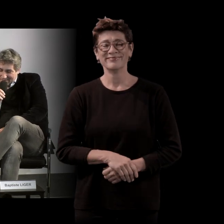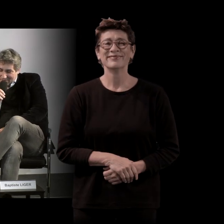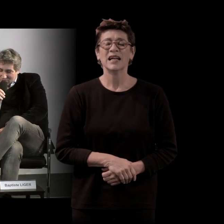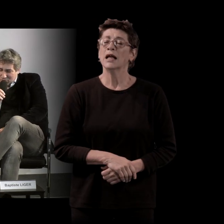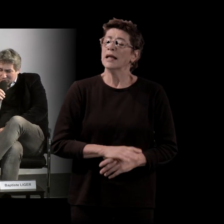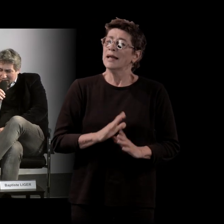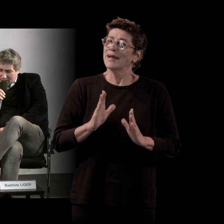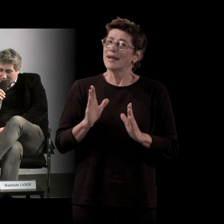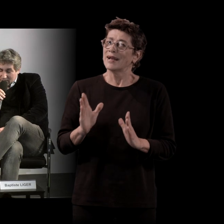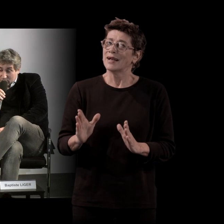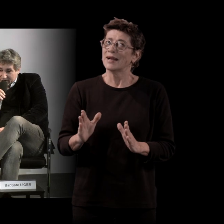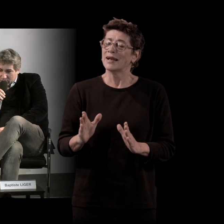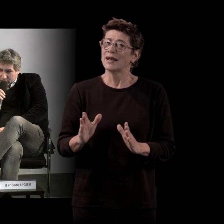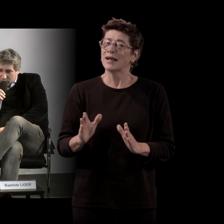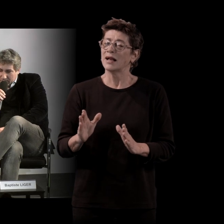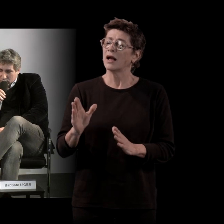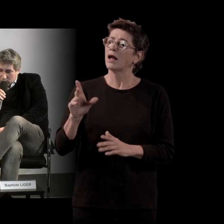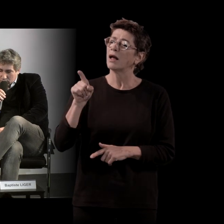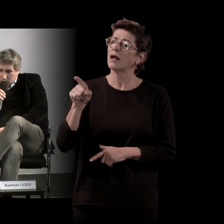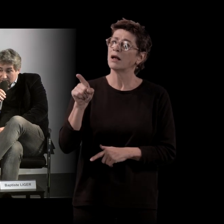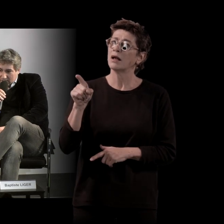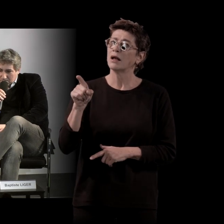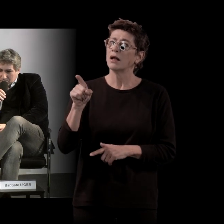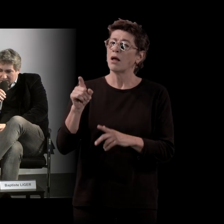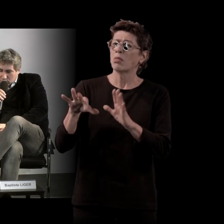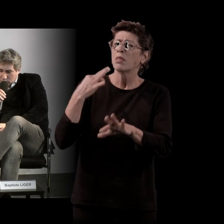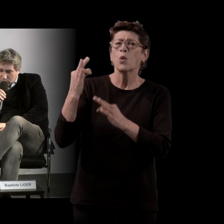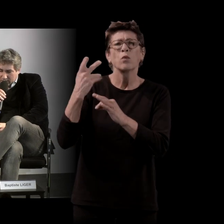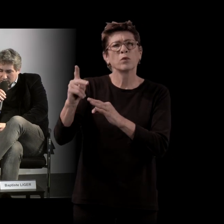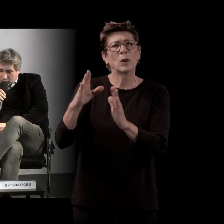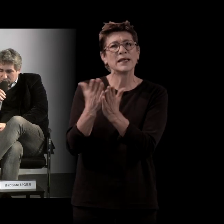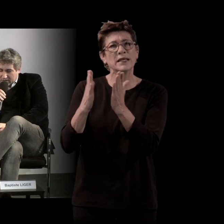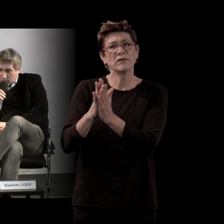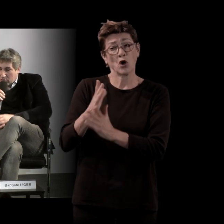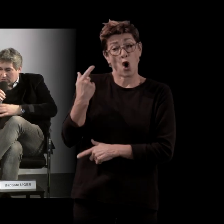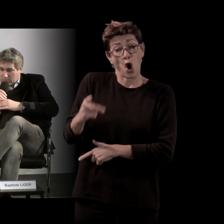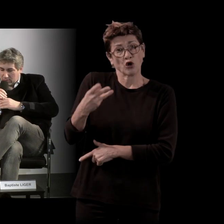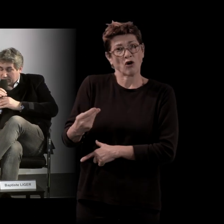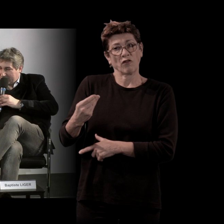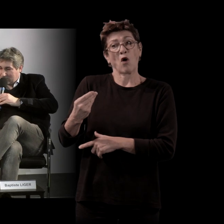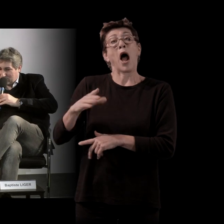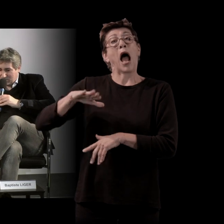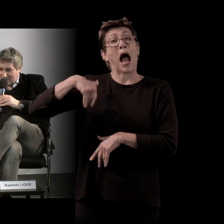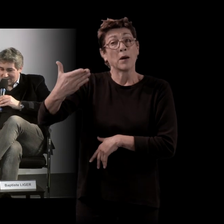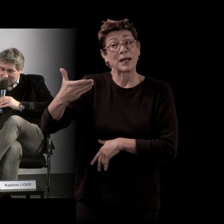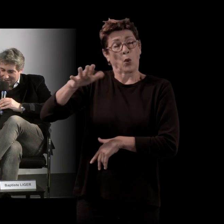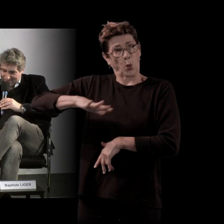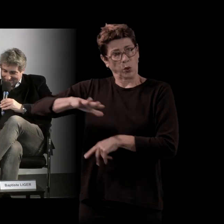quand on a découvert leurs enfants après eux, ça a été immédiatement un enthousiasme. C'est une odyssée éditoriale assez